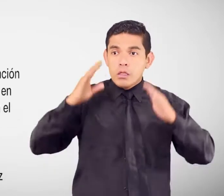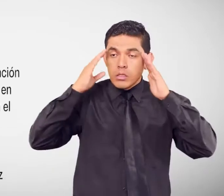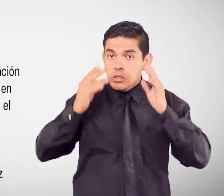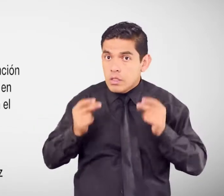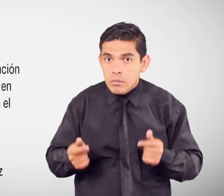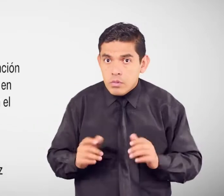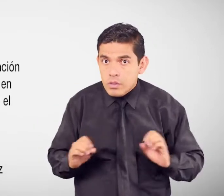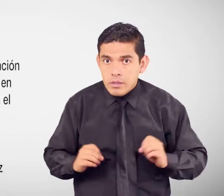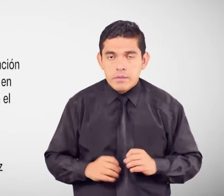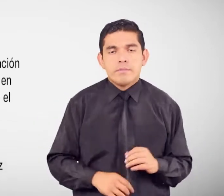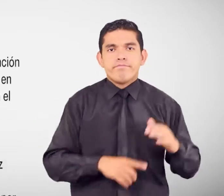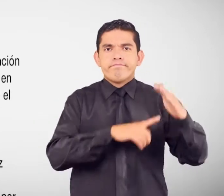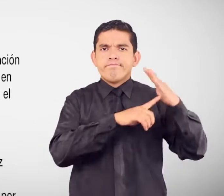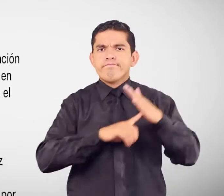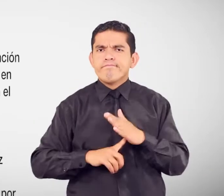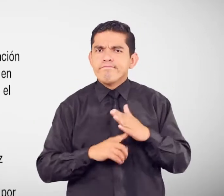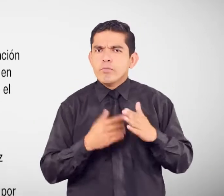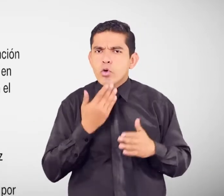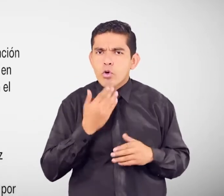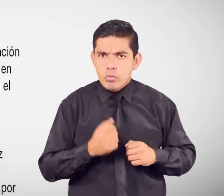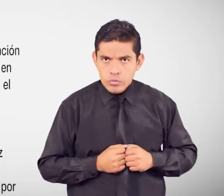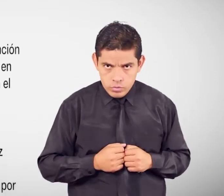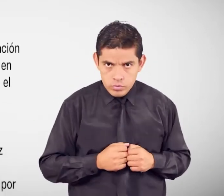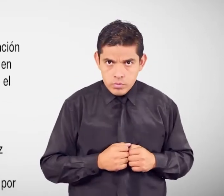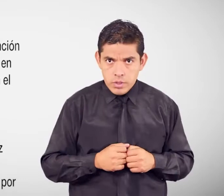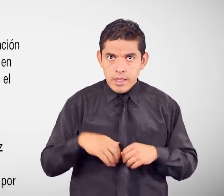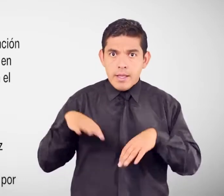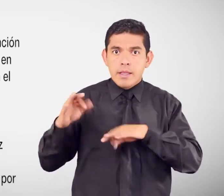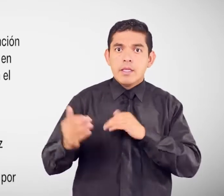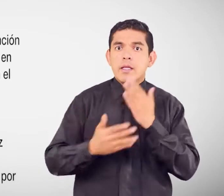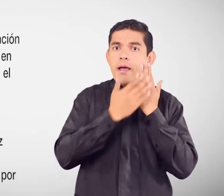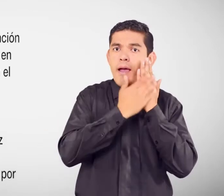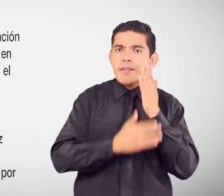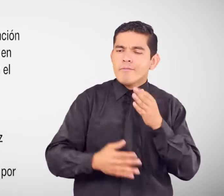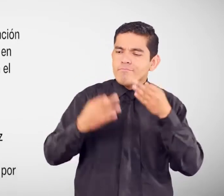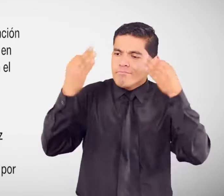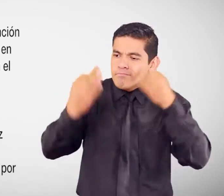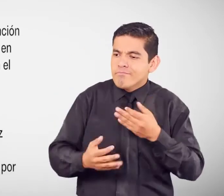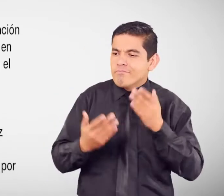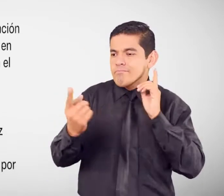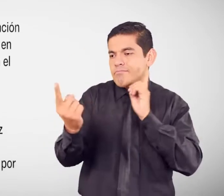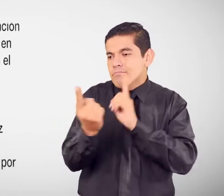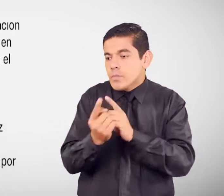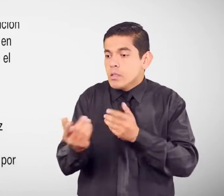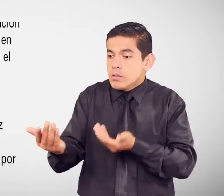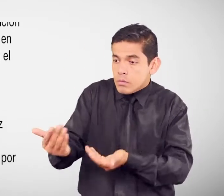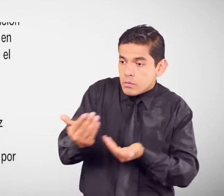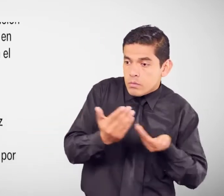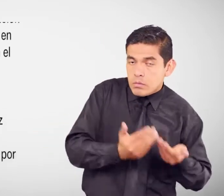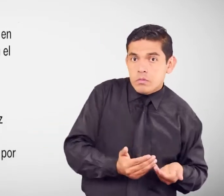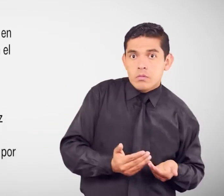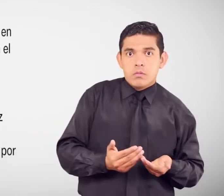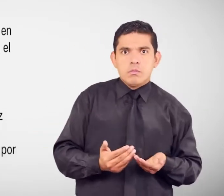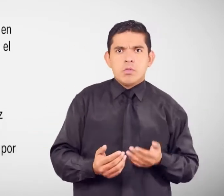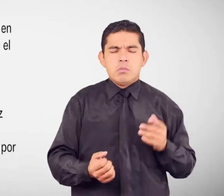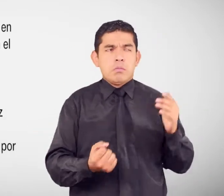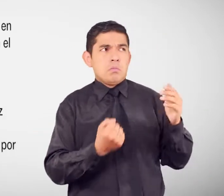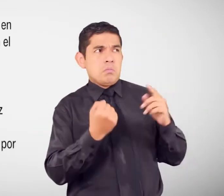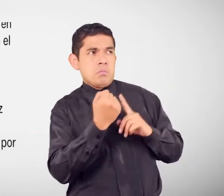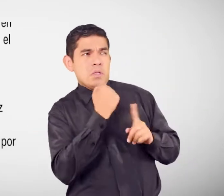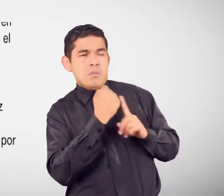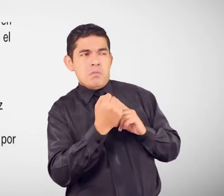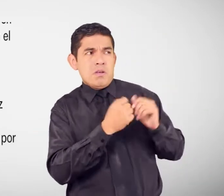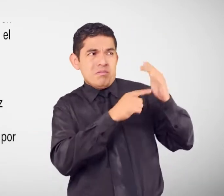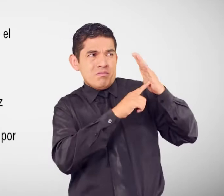No recibes un trato De calidad y calidez ¿Qué significa? ¿Has recibido maltrato O discriminación Por parte del